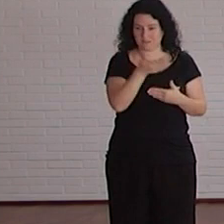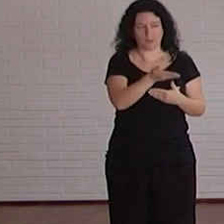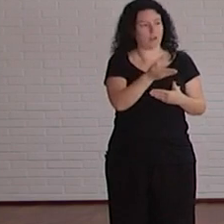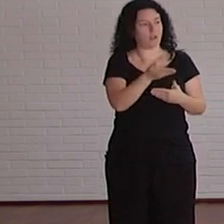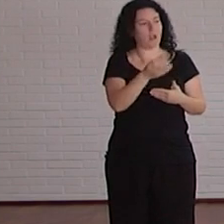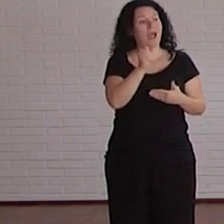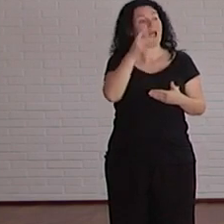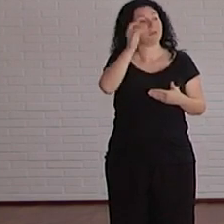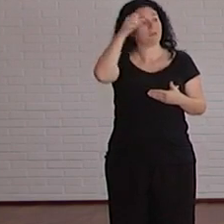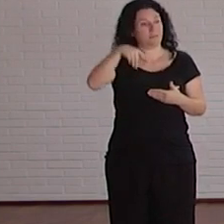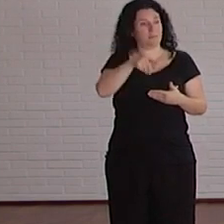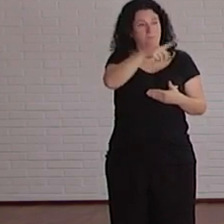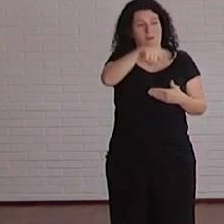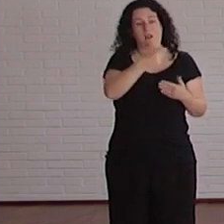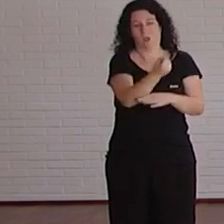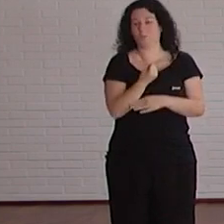y nos está ayudando un montón.